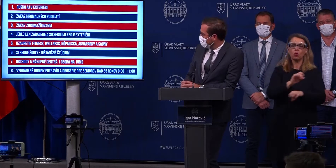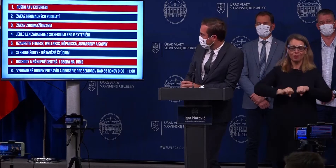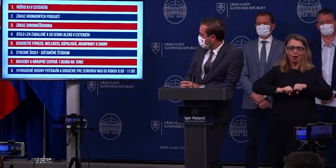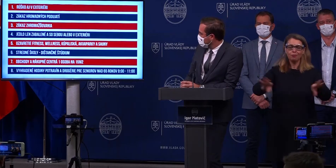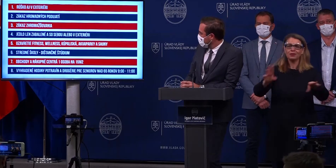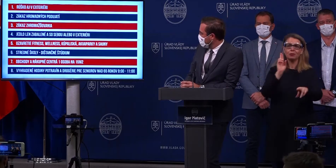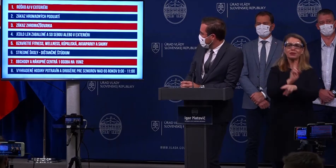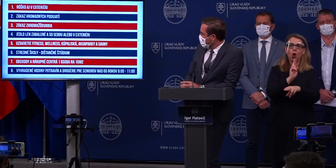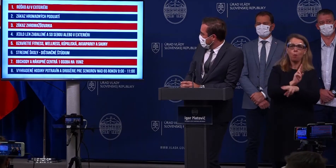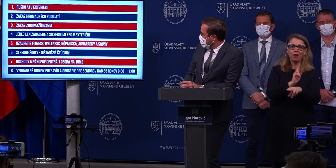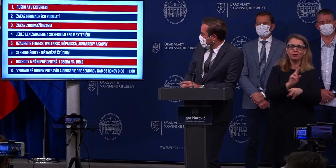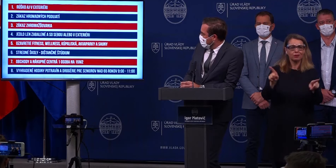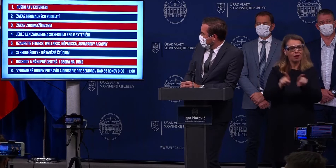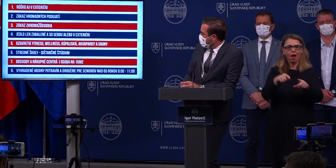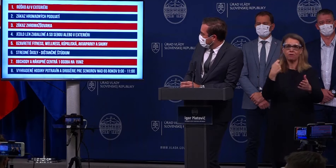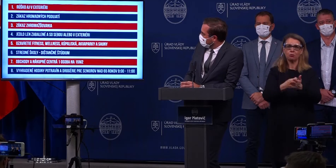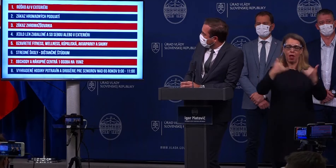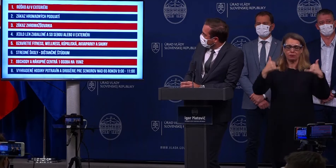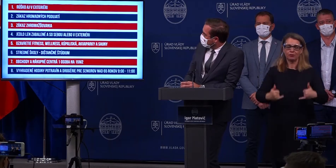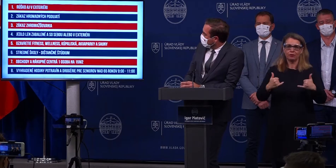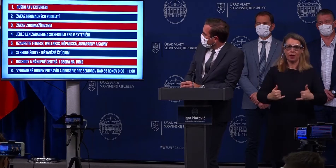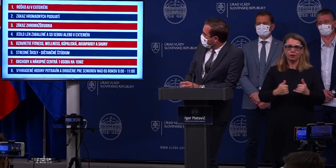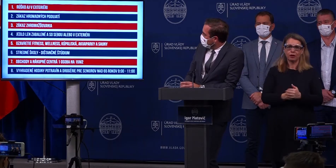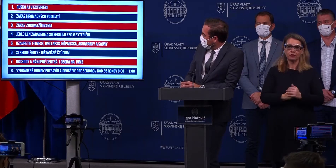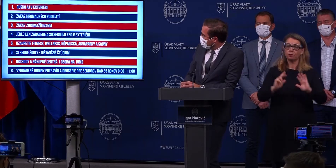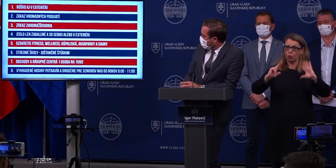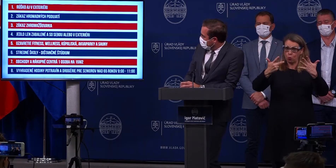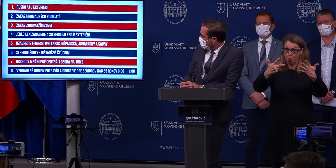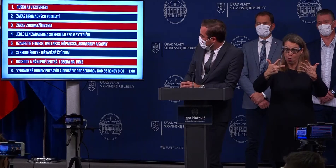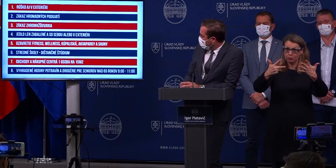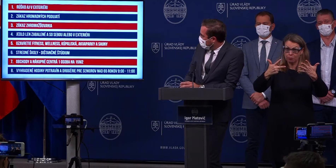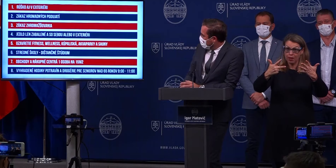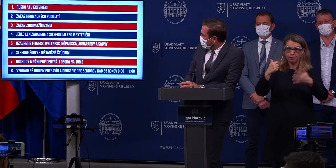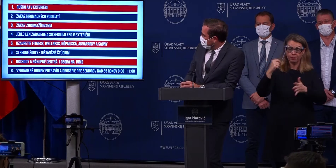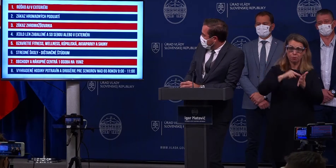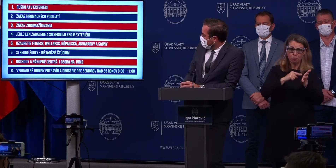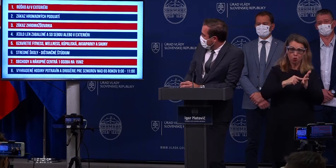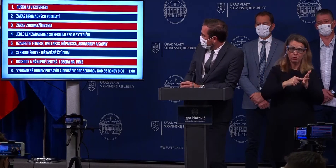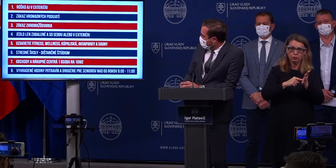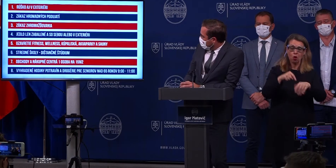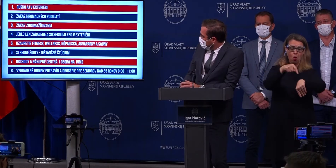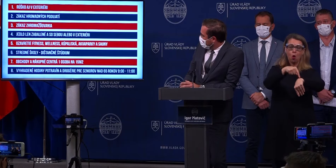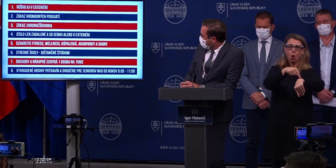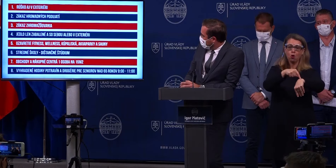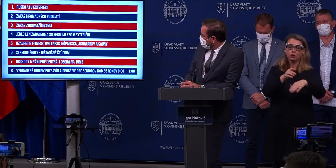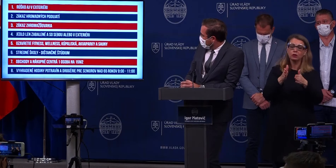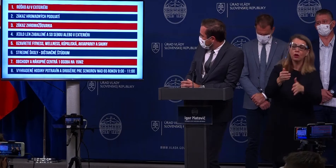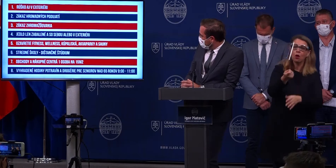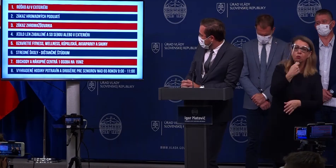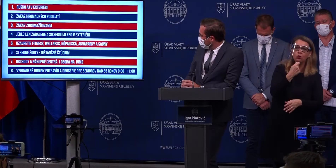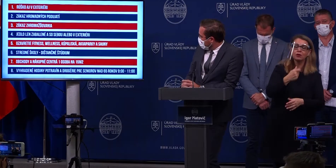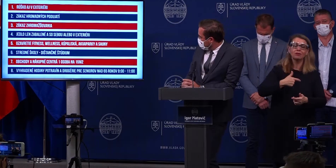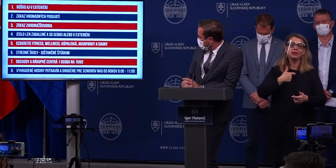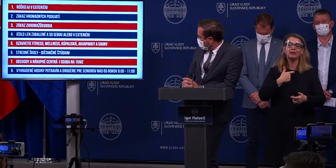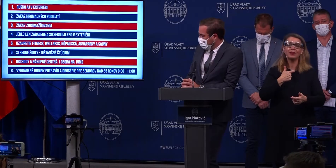sú nastavené dnes. A 8. bod vyhradené hodiny pre potravy na drogerie pre